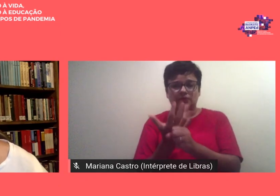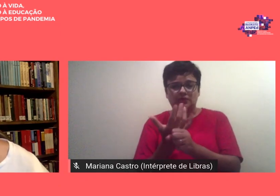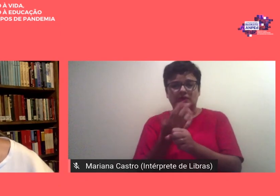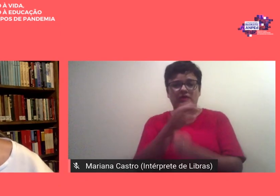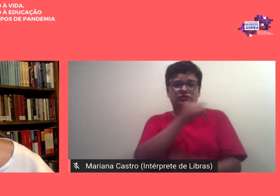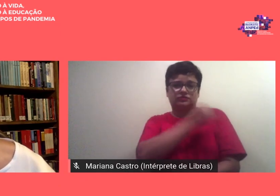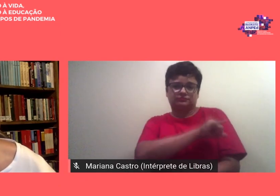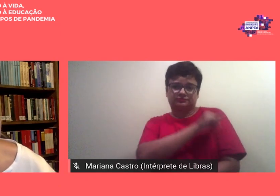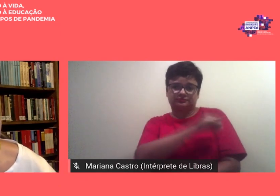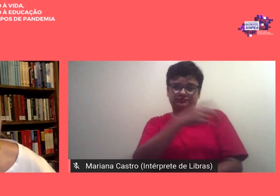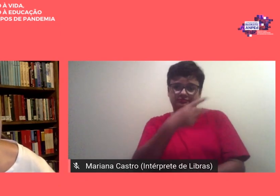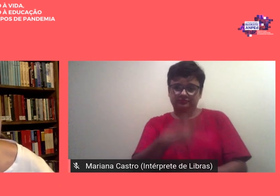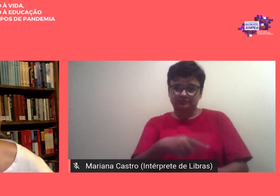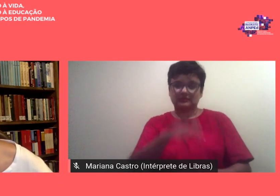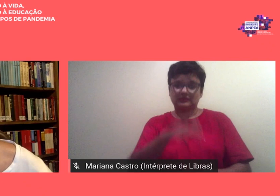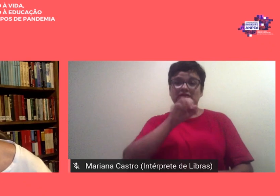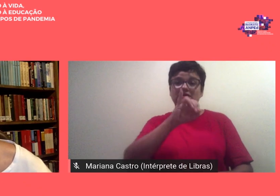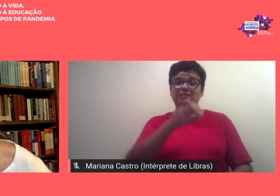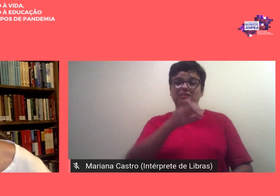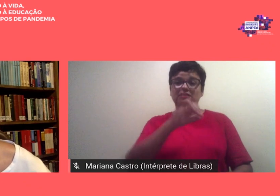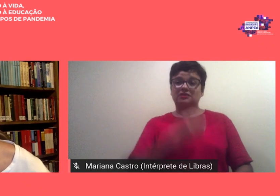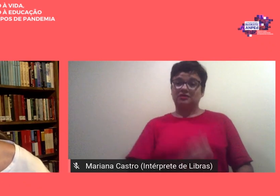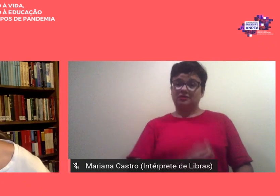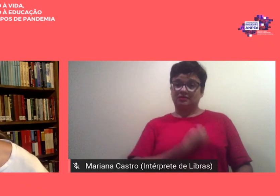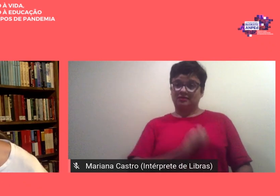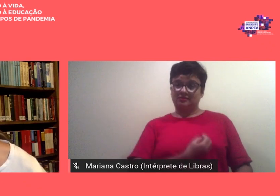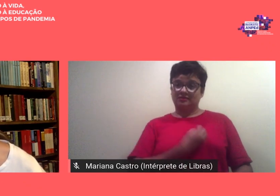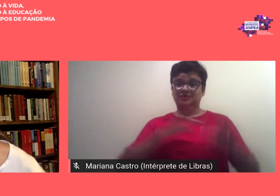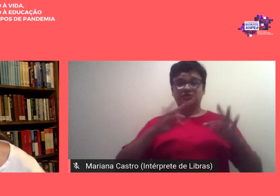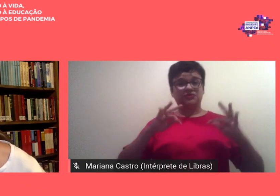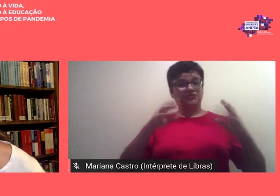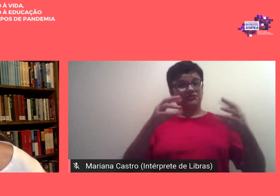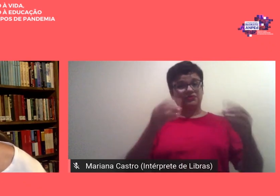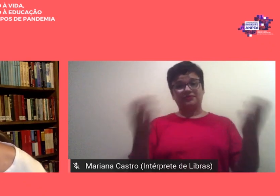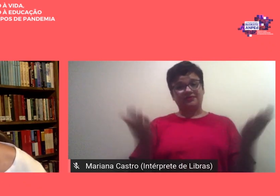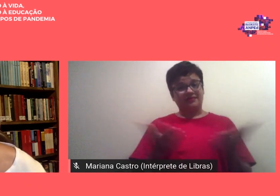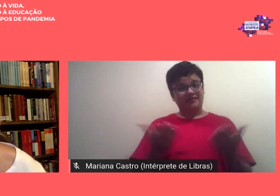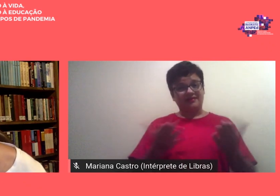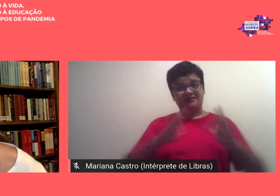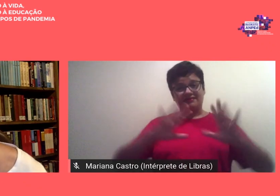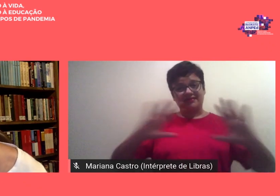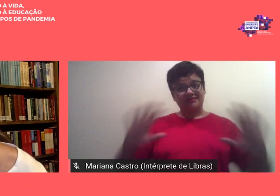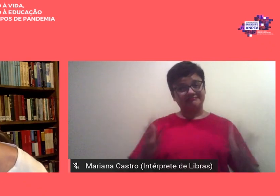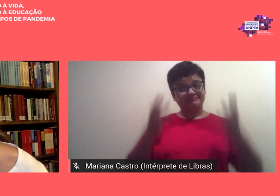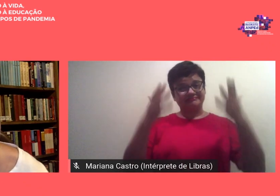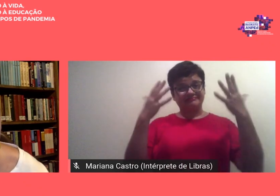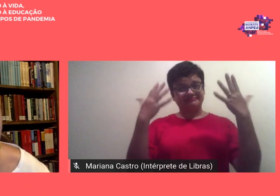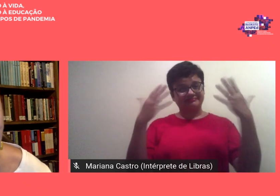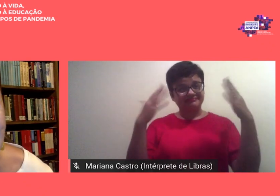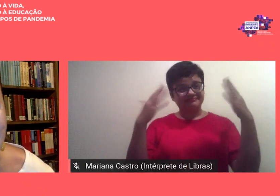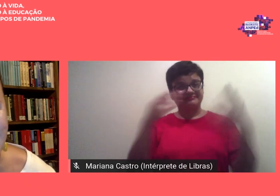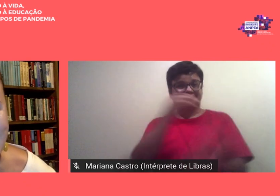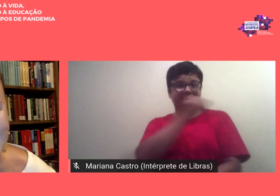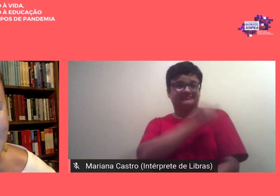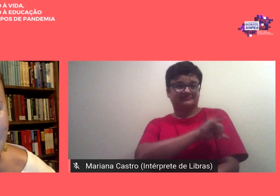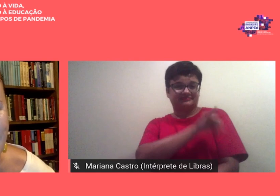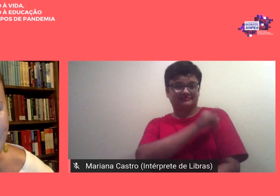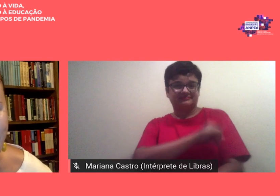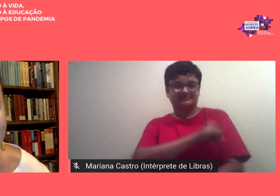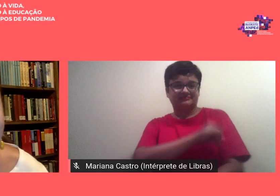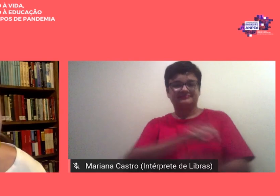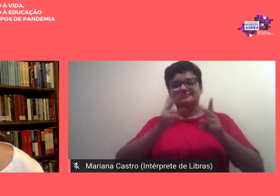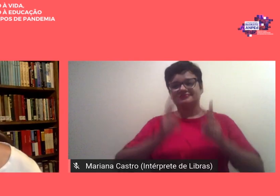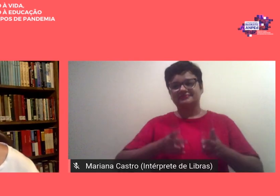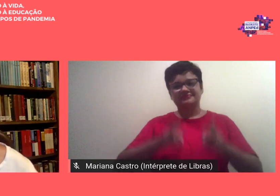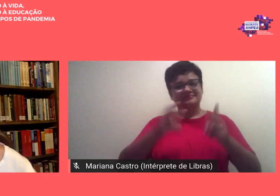se fosse presencial estaríamos todos aí agora celebrando com aquilo que o Rio de Janeiro sempre nos oferece de